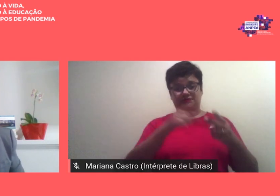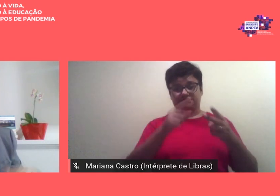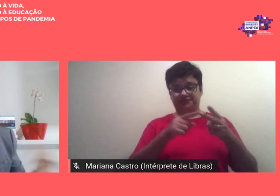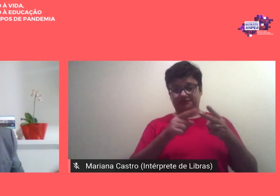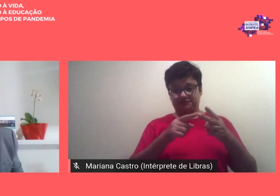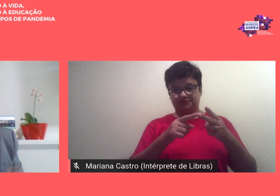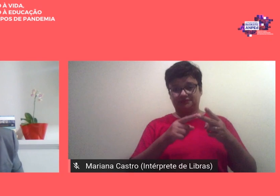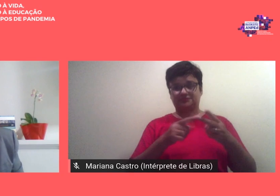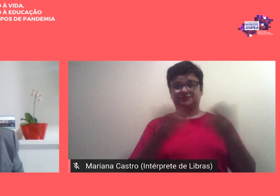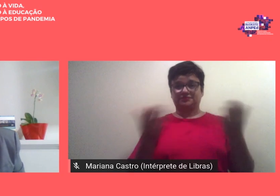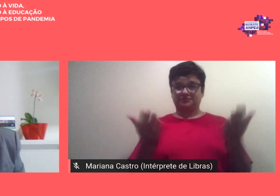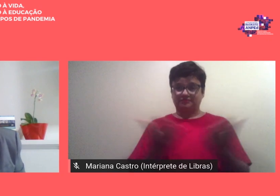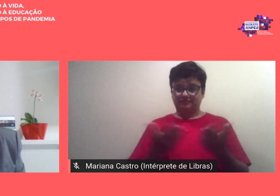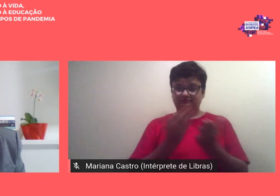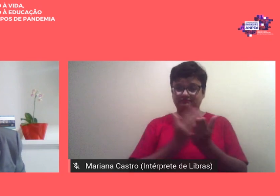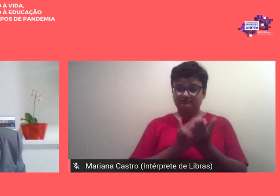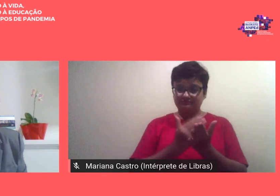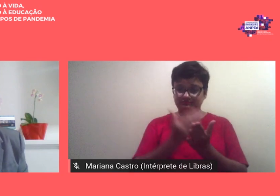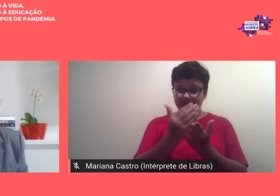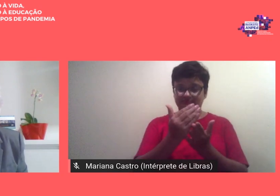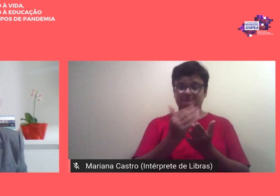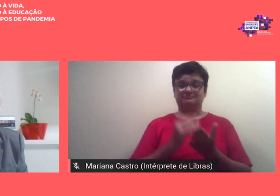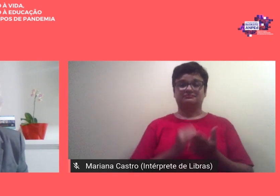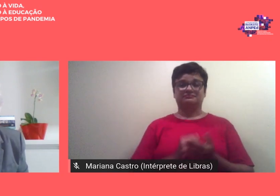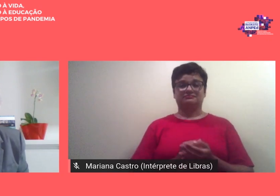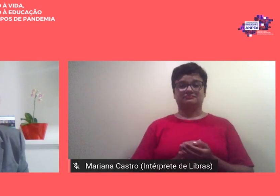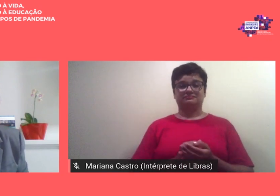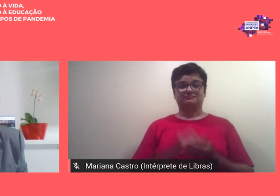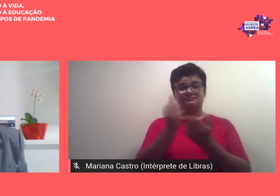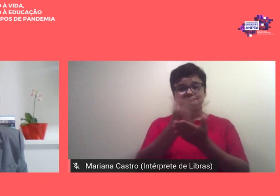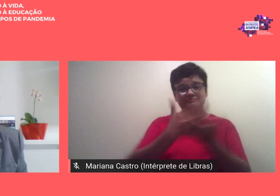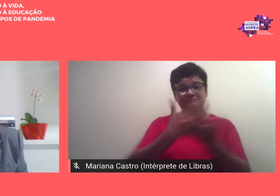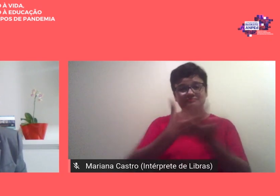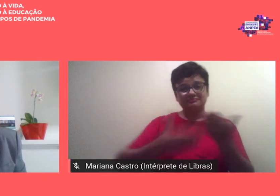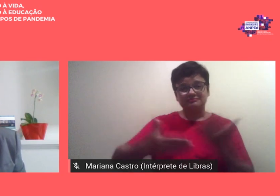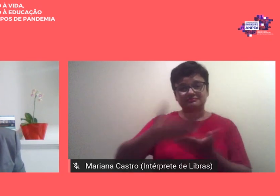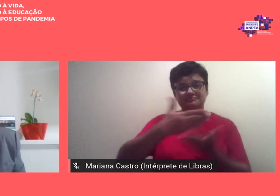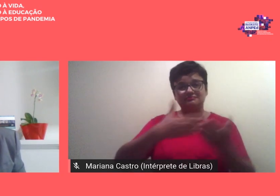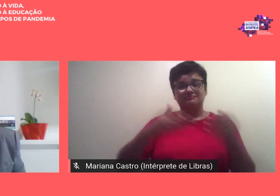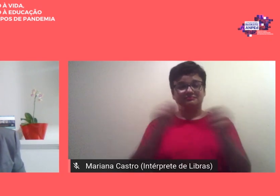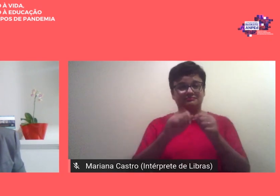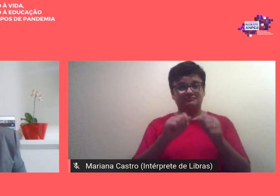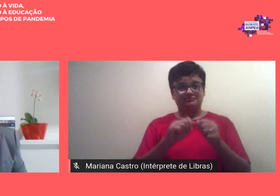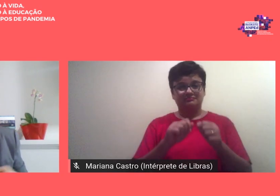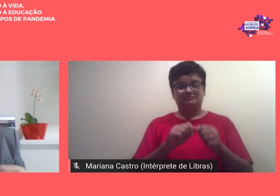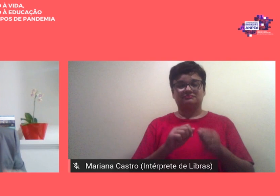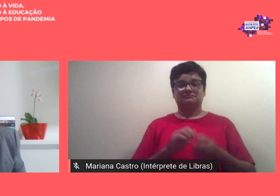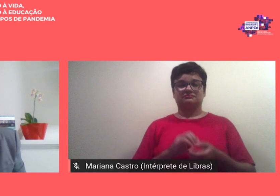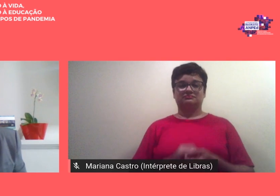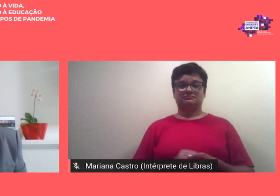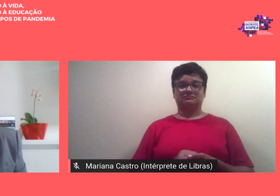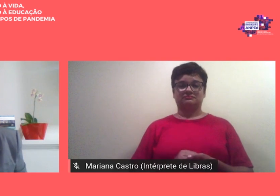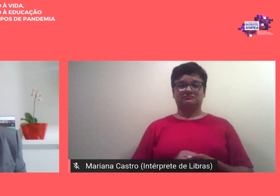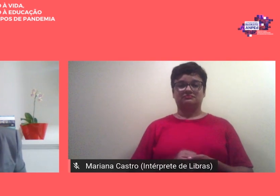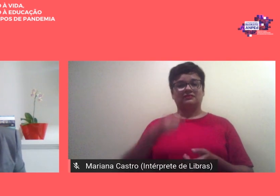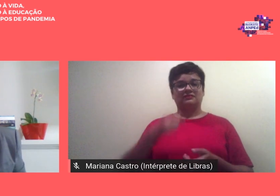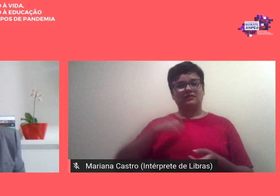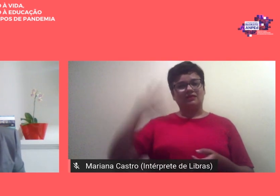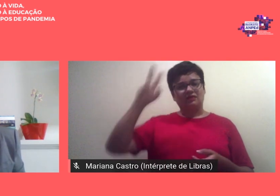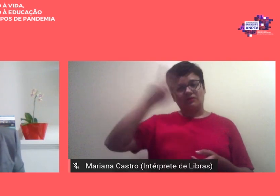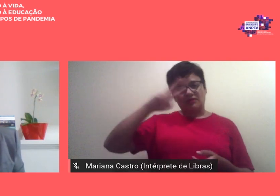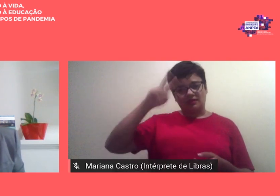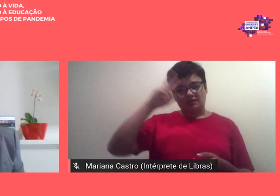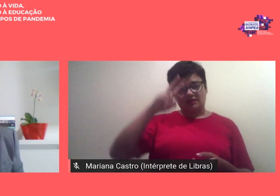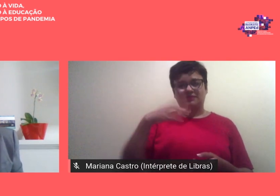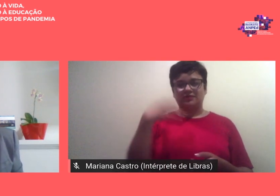inicialmente reiterando dessa partilha dessa realização eu lembro o Tom Jobim